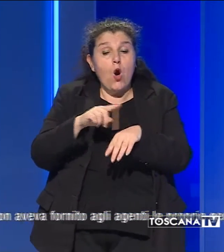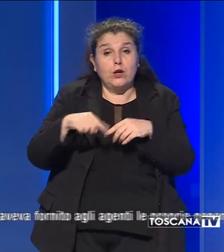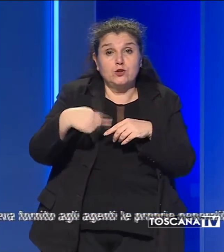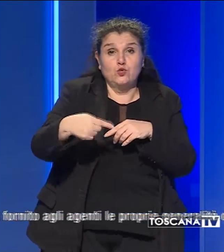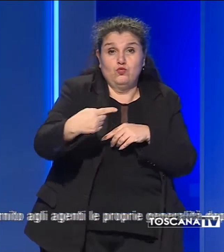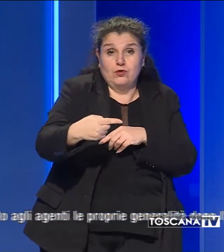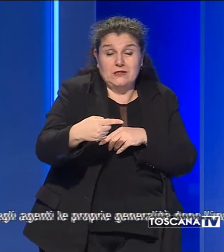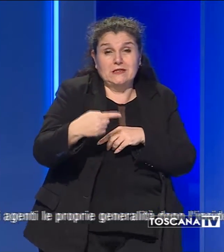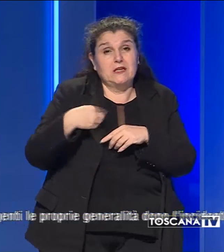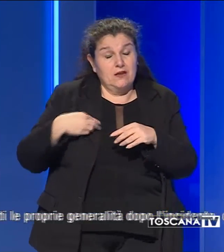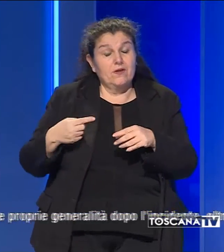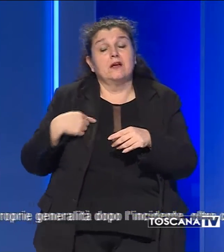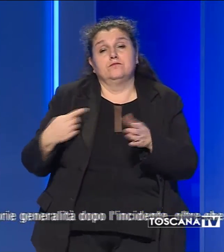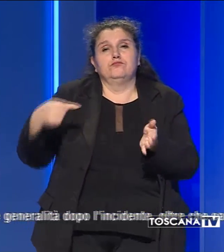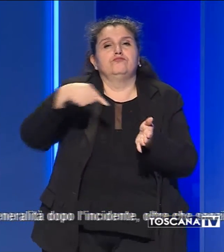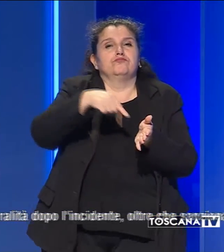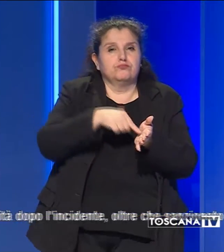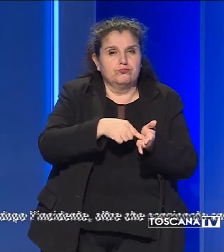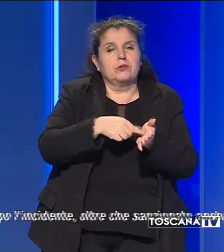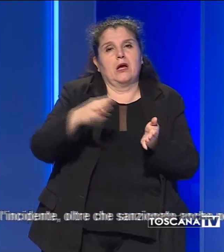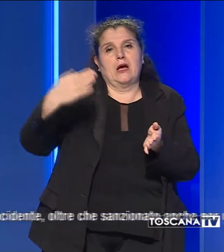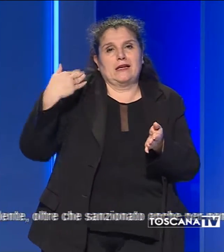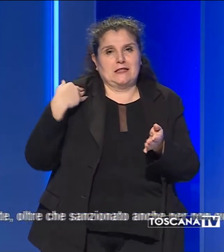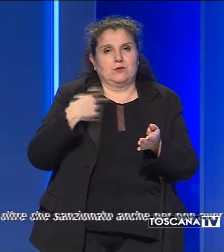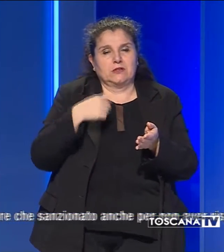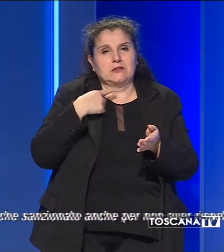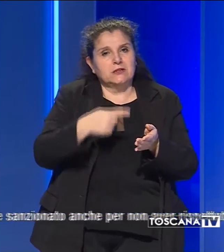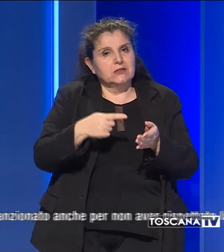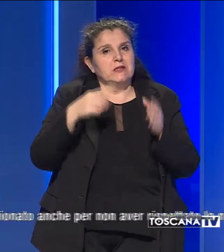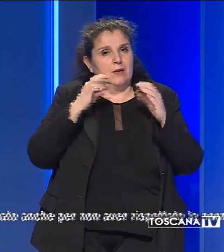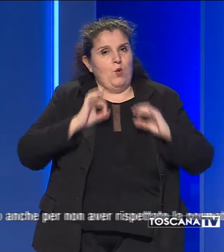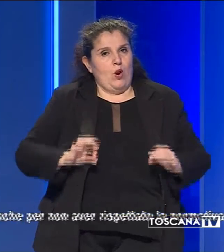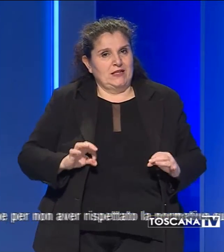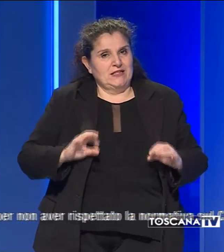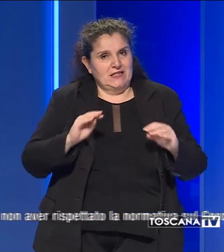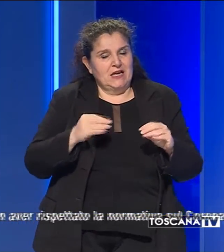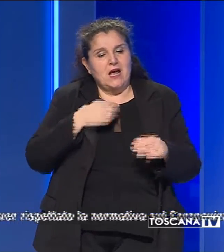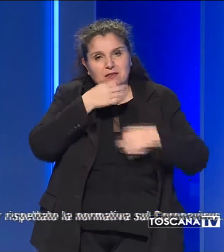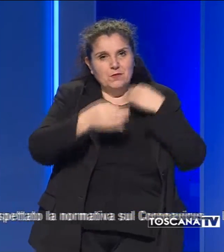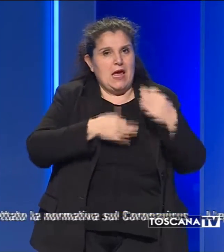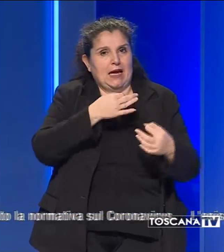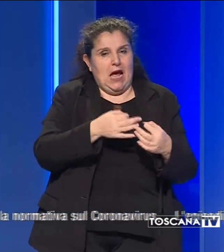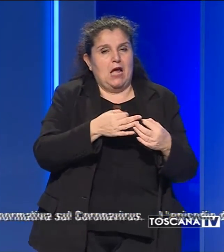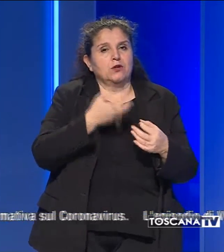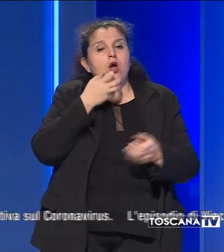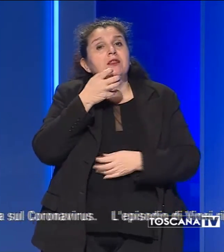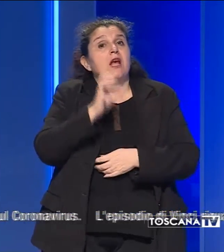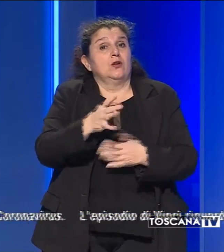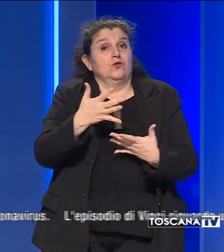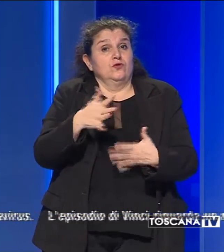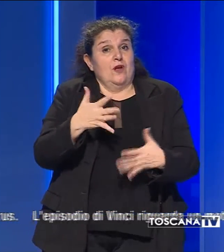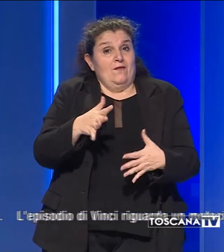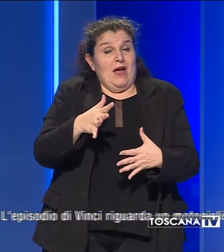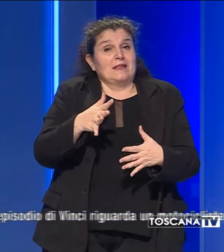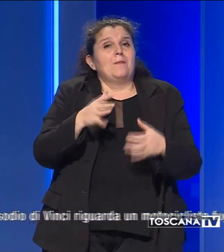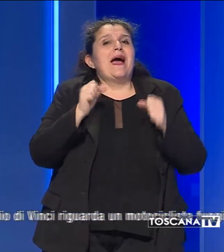ha poi ammesso le sue responsabilità al comando di Polizia Locale. È stato denunciato per